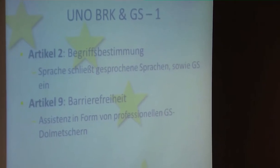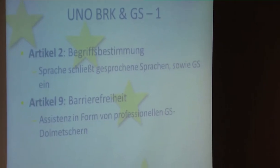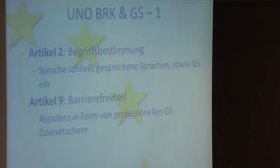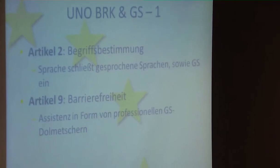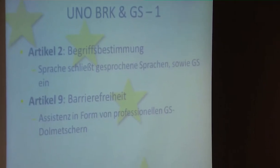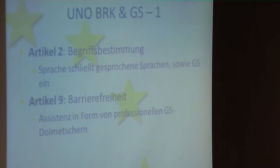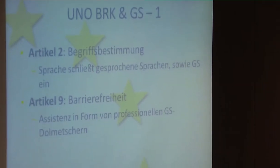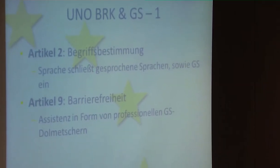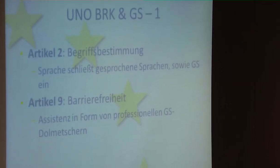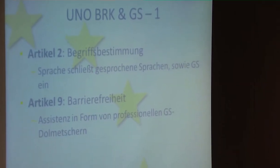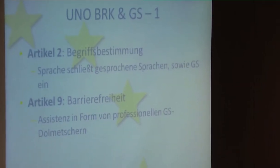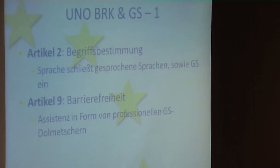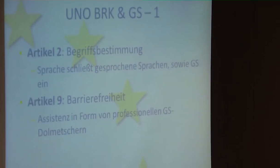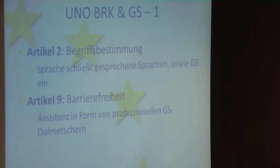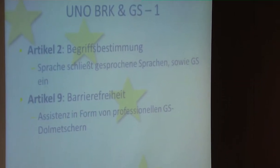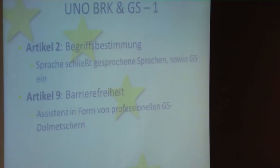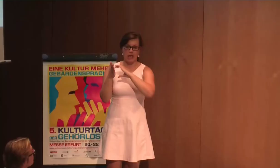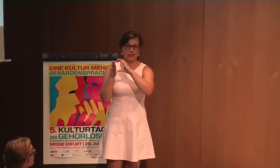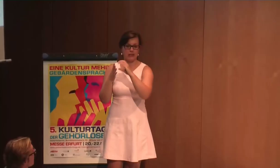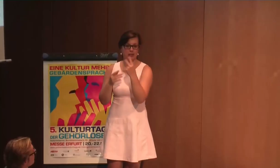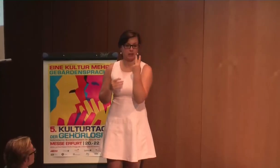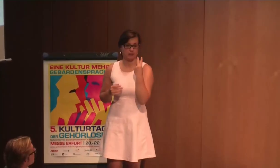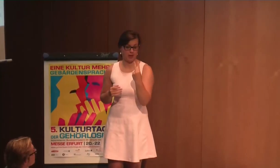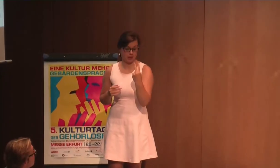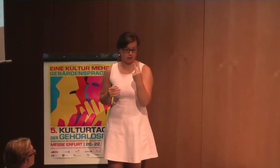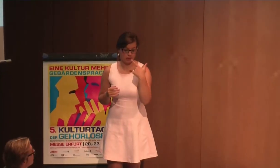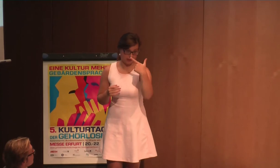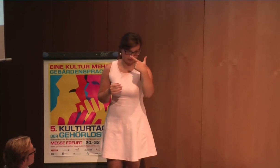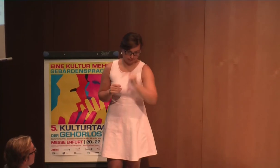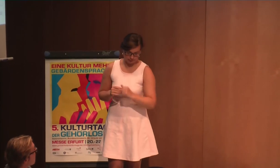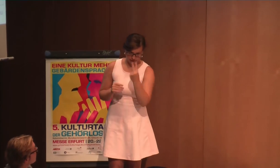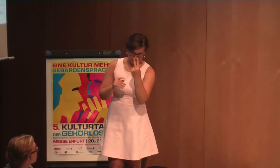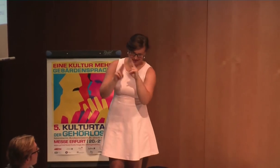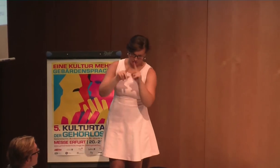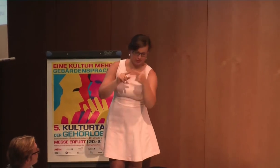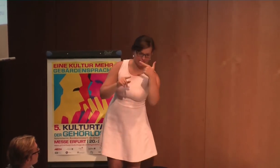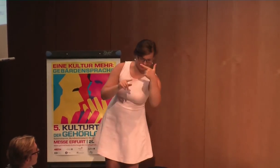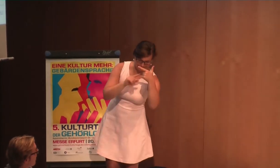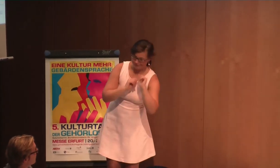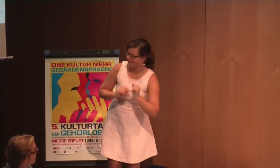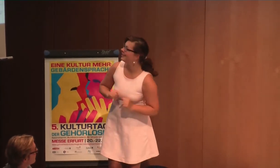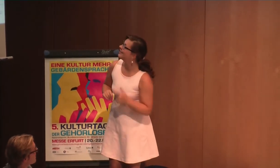Und zwar gibt es der erste wichtige Artikel, wo Gebärdensprache vorkommt, das sind eigentlich zwei,